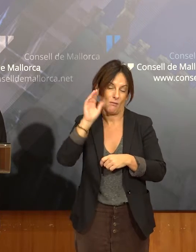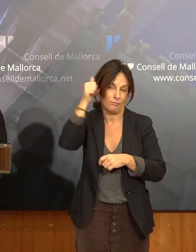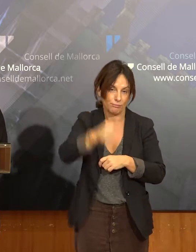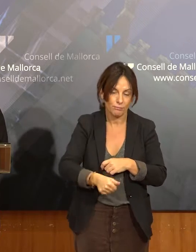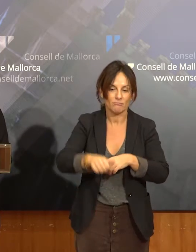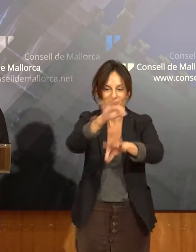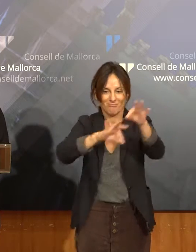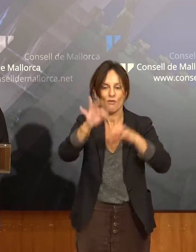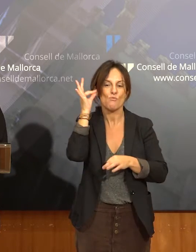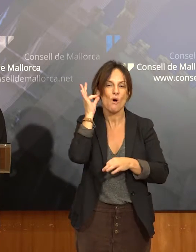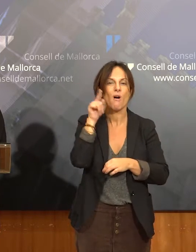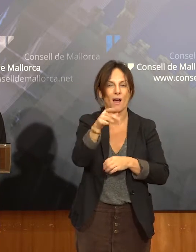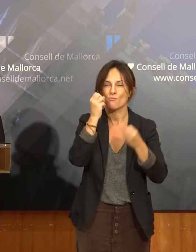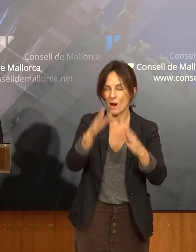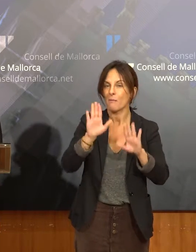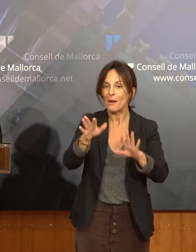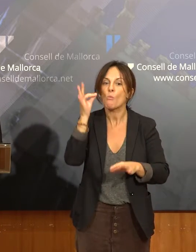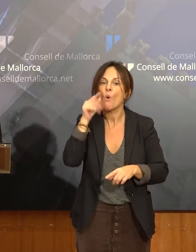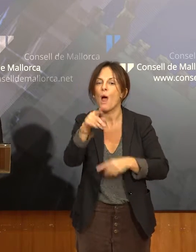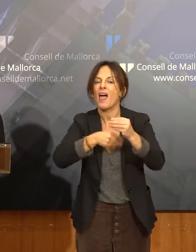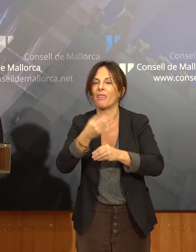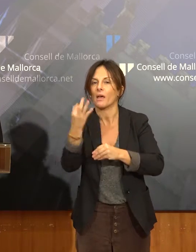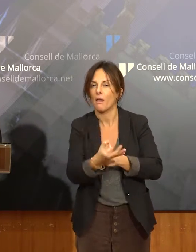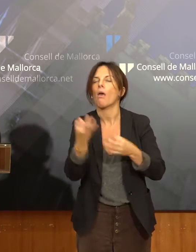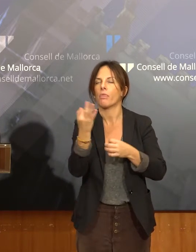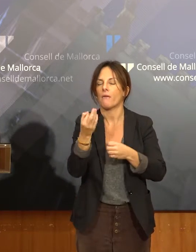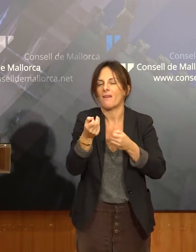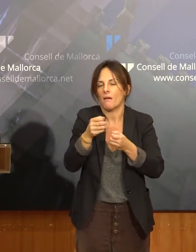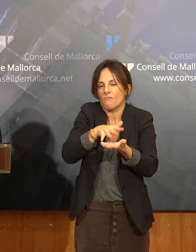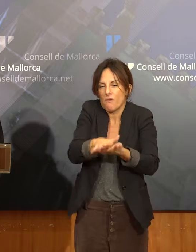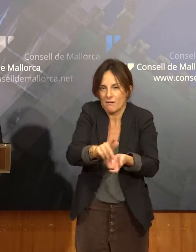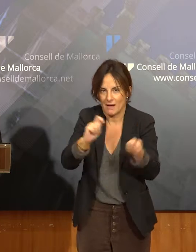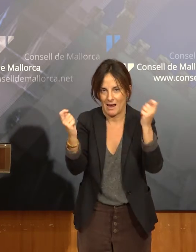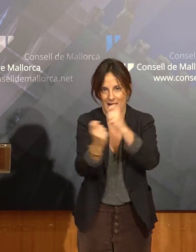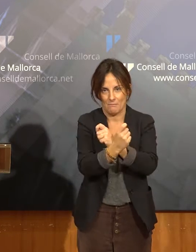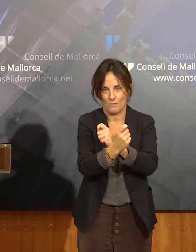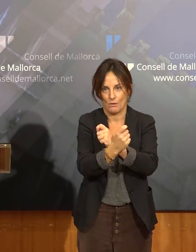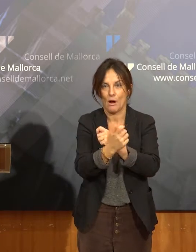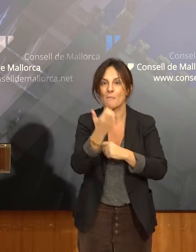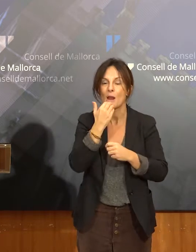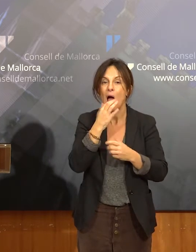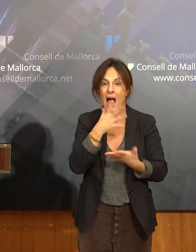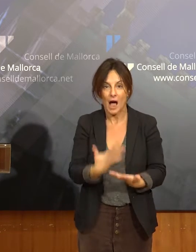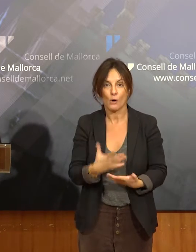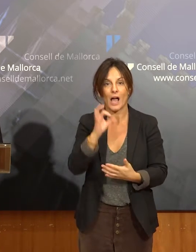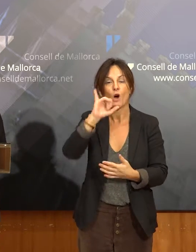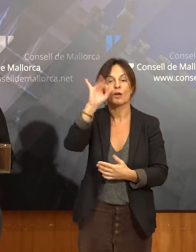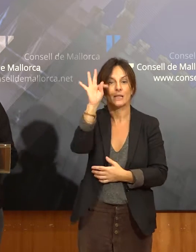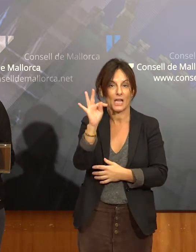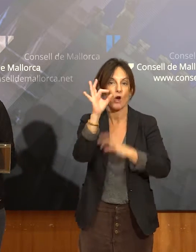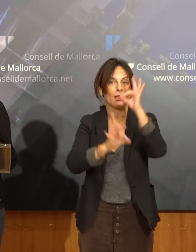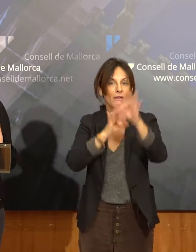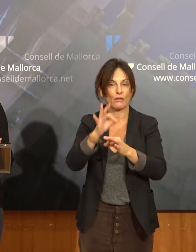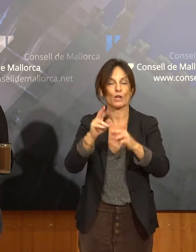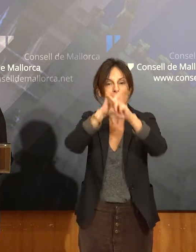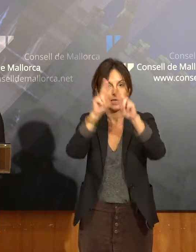es realitzan. Me parece molt important el reparto del cuidado. Ara, per exemple, la OIT, la Organització Internacional del Trabajo,